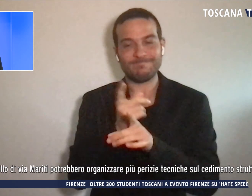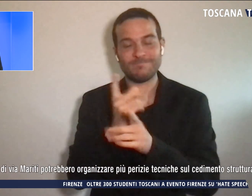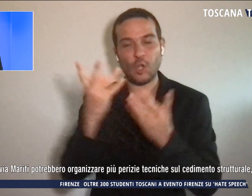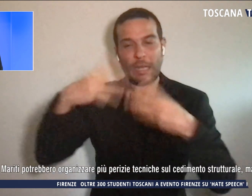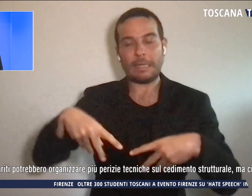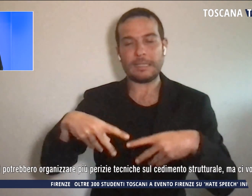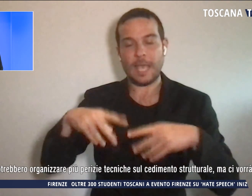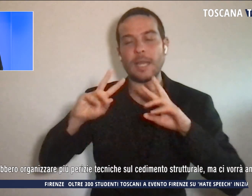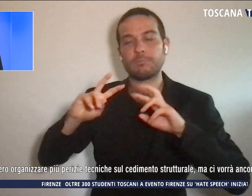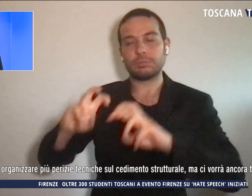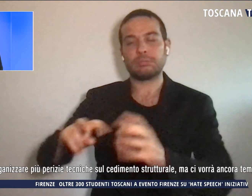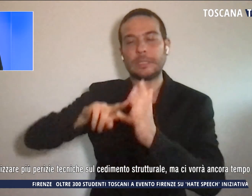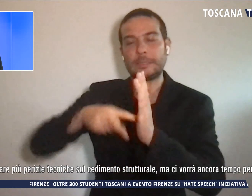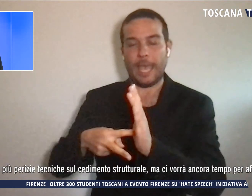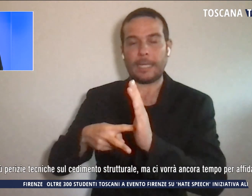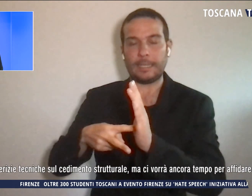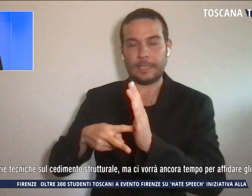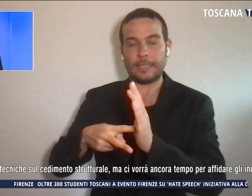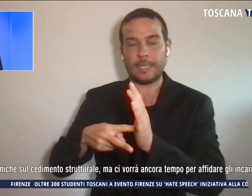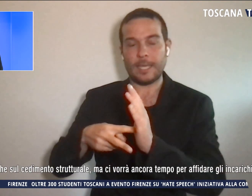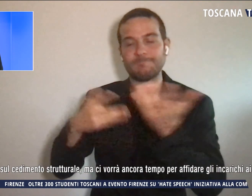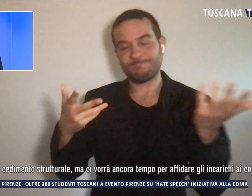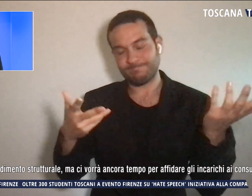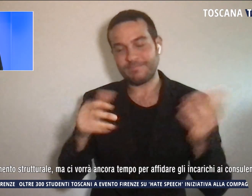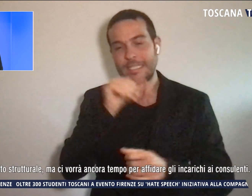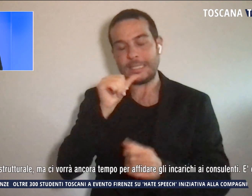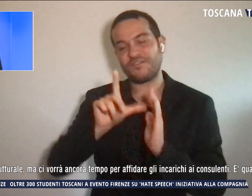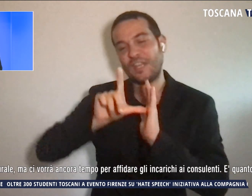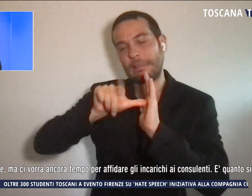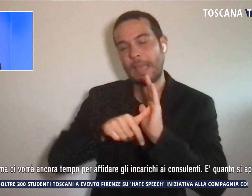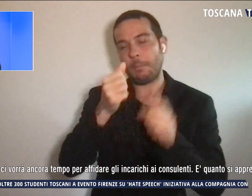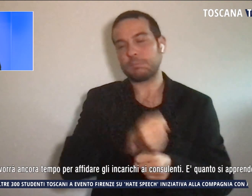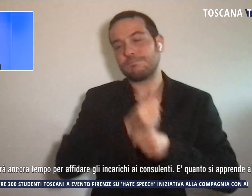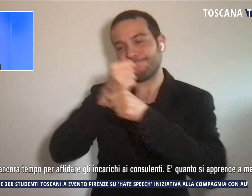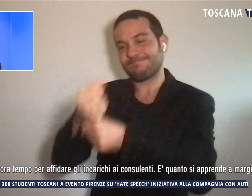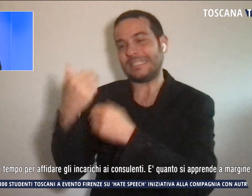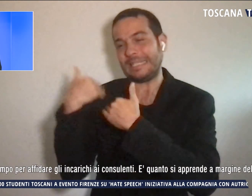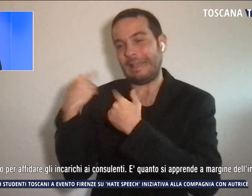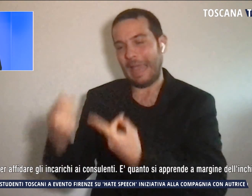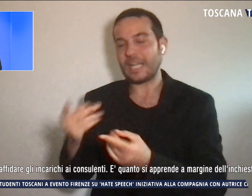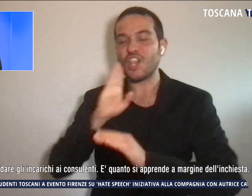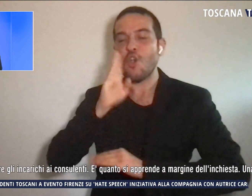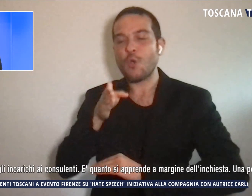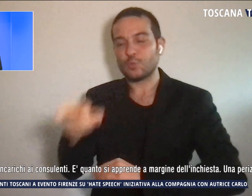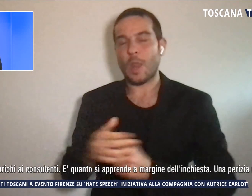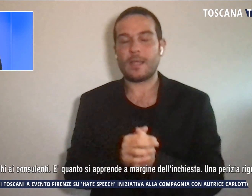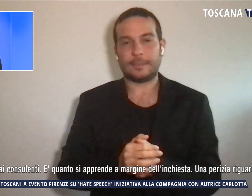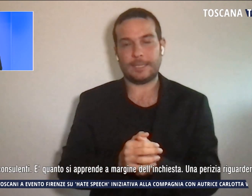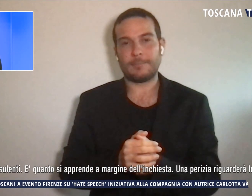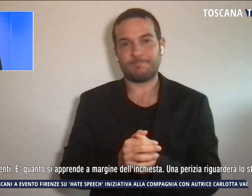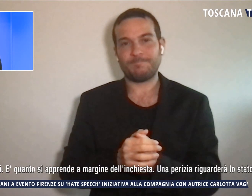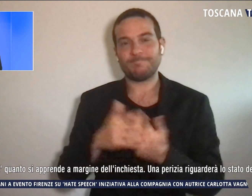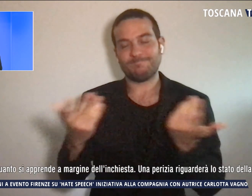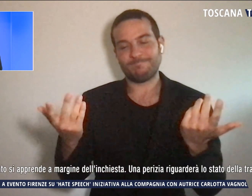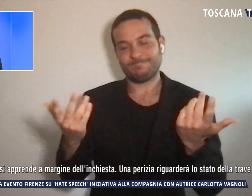strutturale. Ma ci vorrà ancora tempo per affidare gli incarichi ai consulenti. E quanto si apprende a margine dell'inchiesta? Una perizia